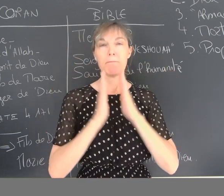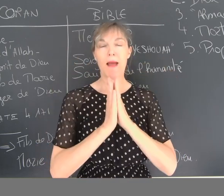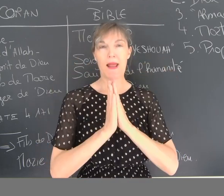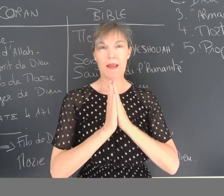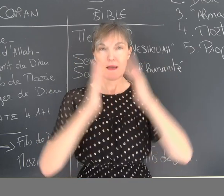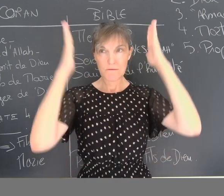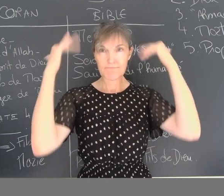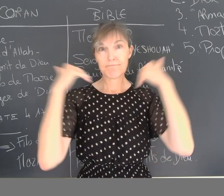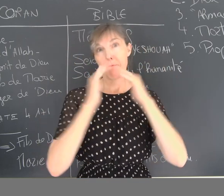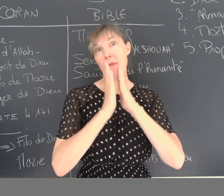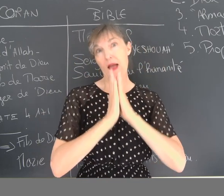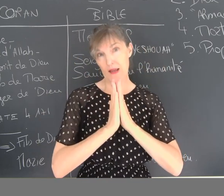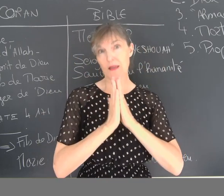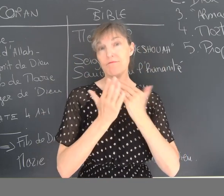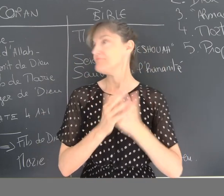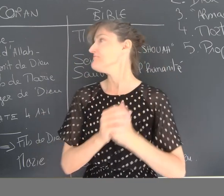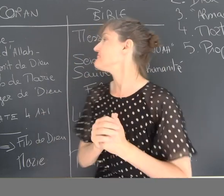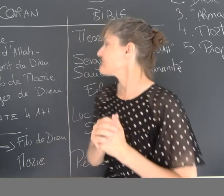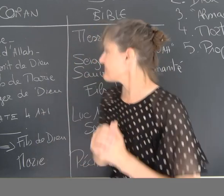Marie, voilà son signe.'est son signe.